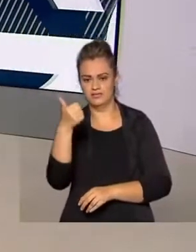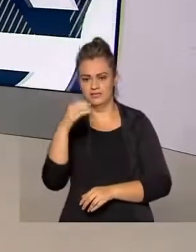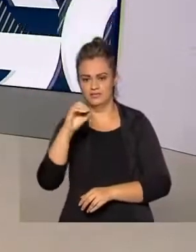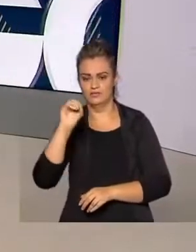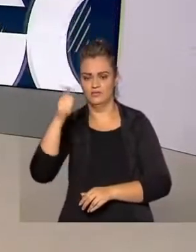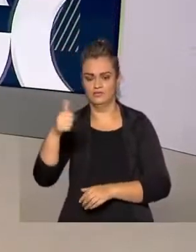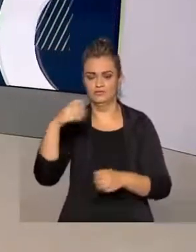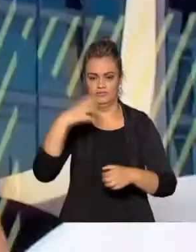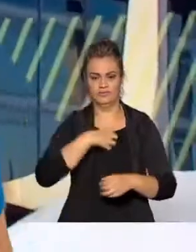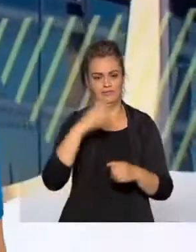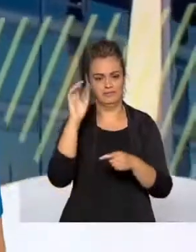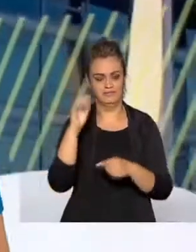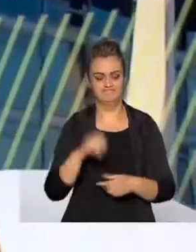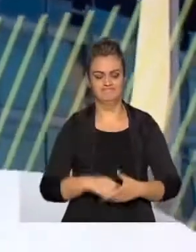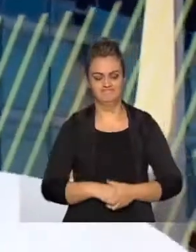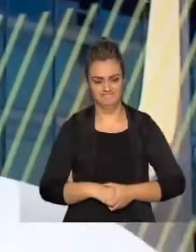estado da Bahia bem a gente fica por aqui